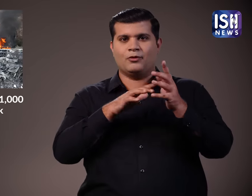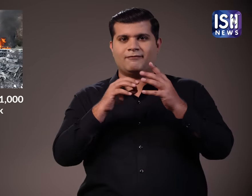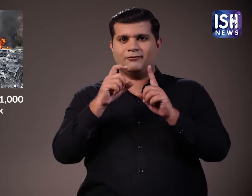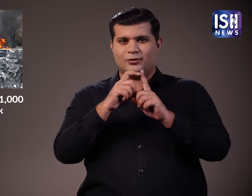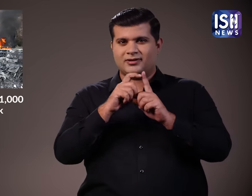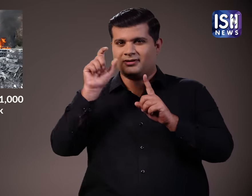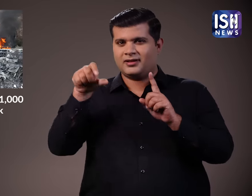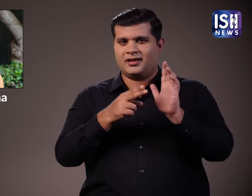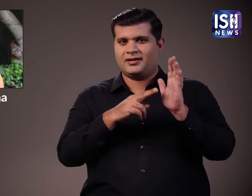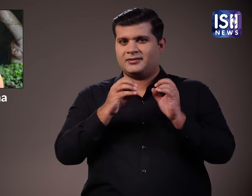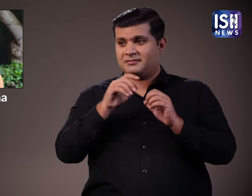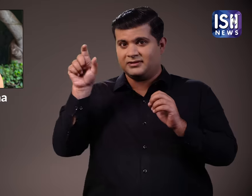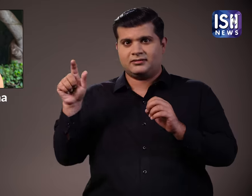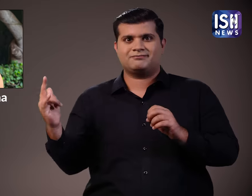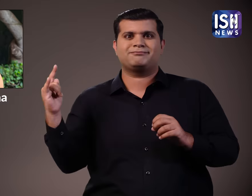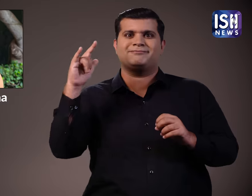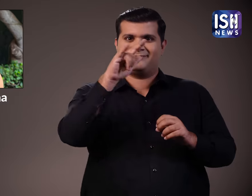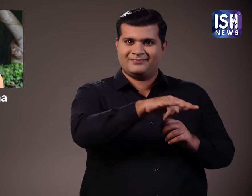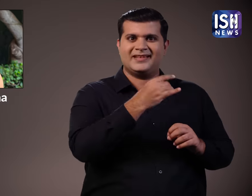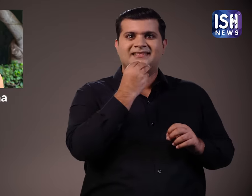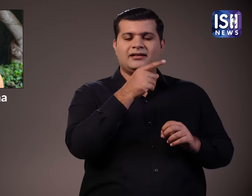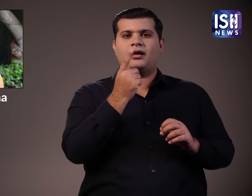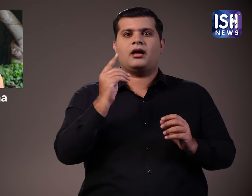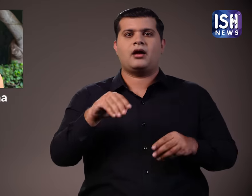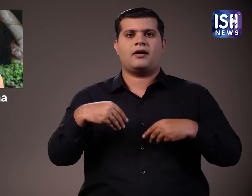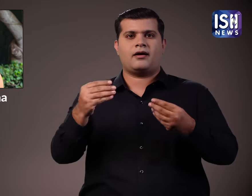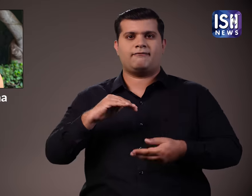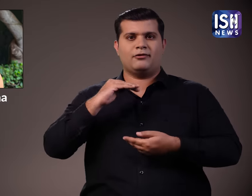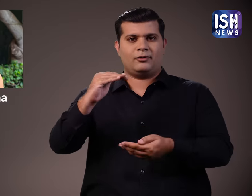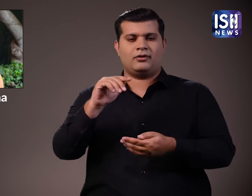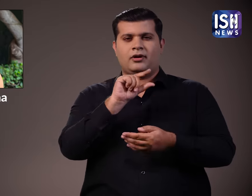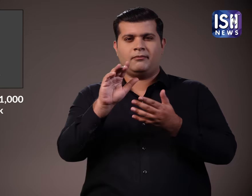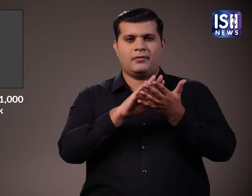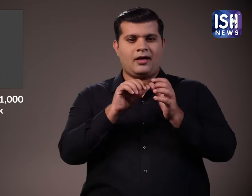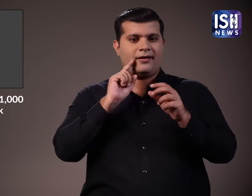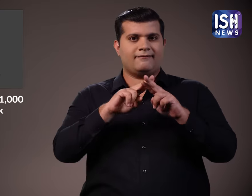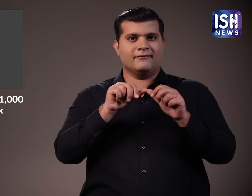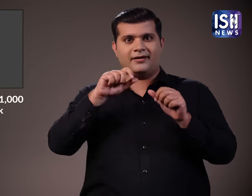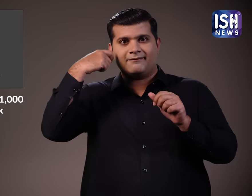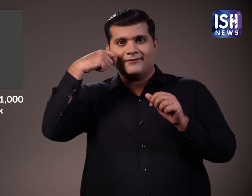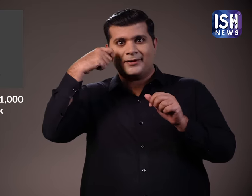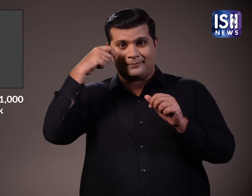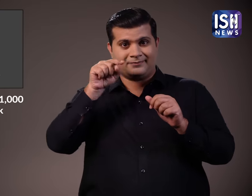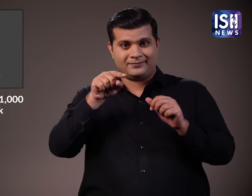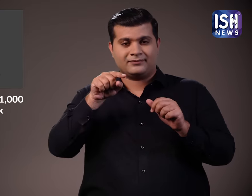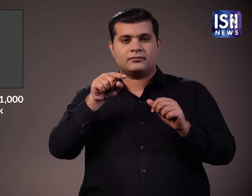जब हमला हुआ तब बॉलिवुड अभिनेत्री नुसरत परुचा हाइफा फिल्म पुरसकारों में भाग लेने के लिए इस्राइल में थी